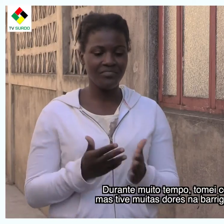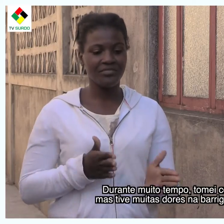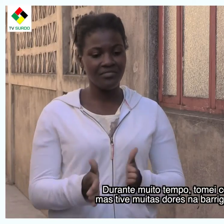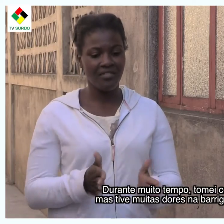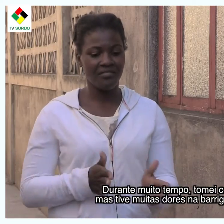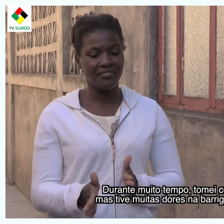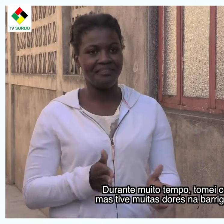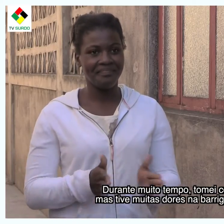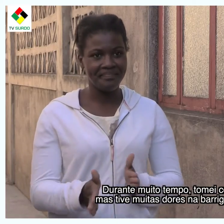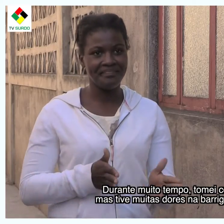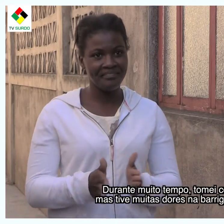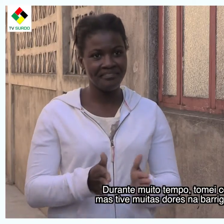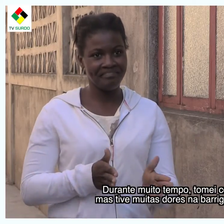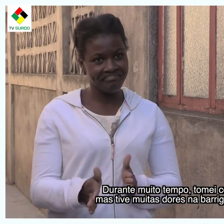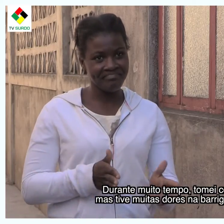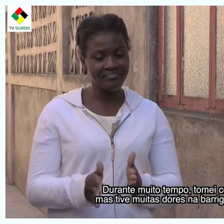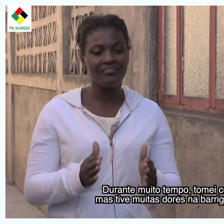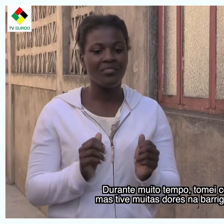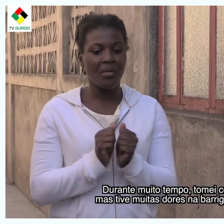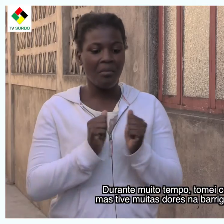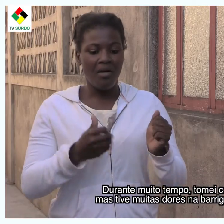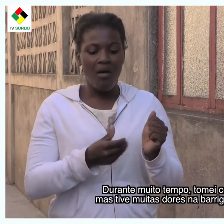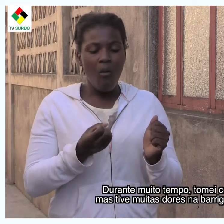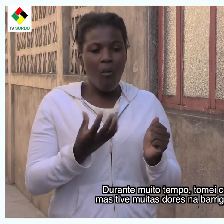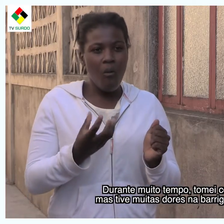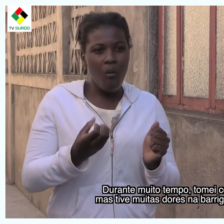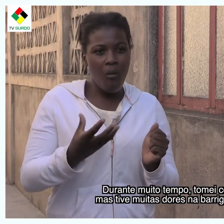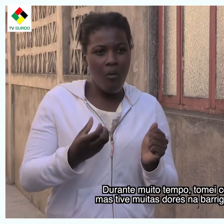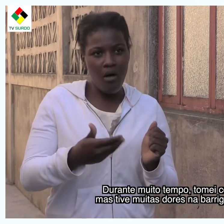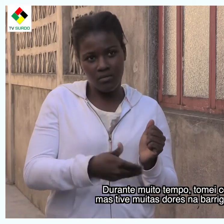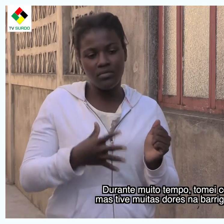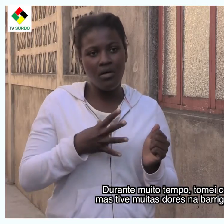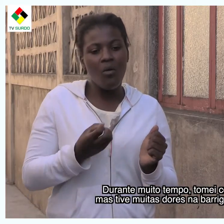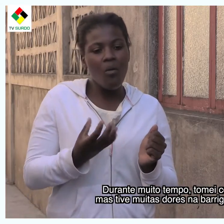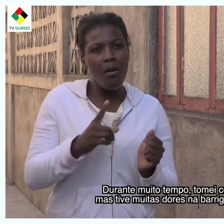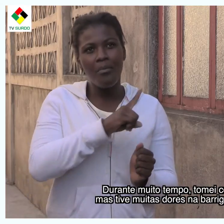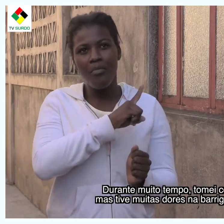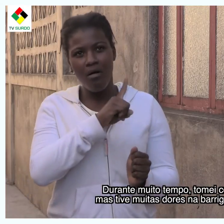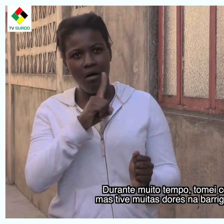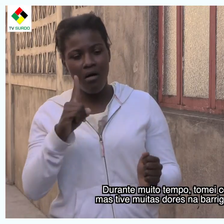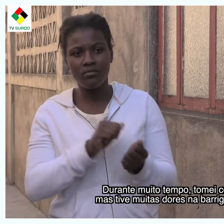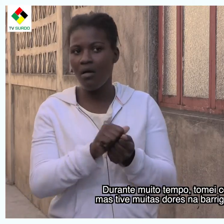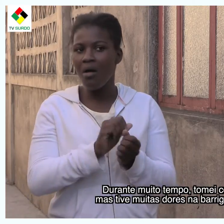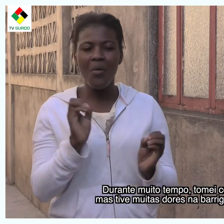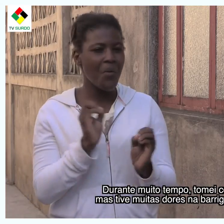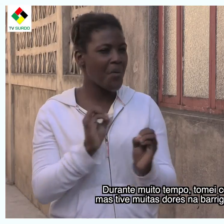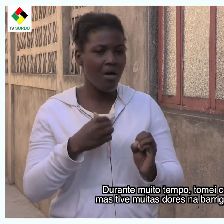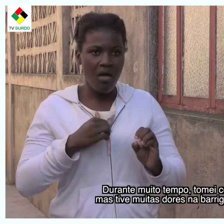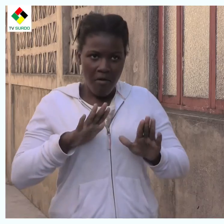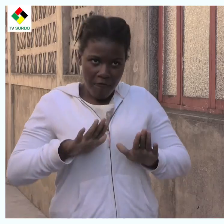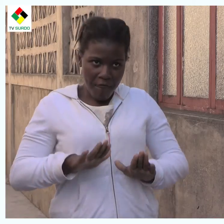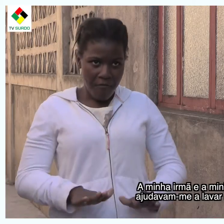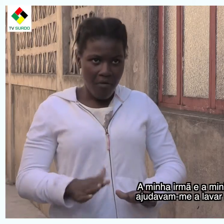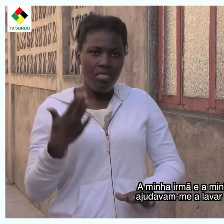Durante muito tempo, tomei conta do meu filho, mas tive muitas dores na barriga. Durante um mês,